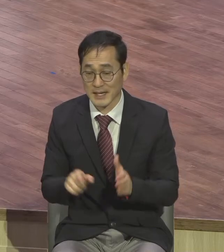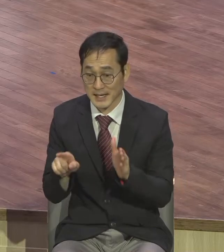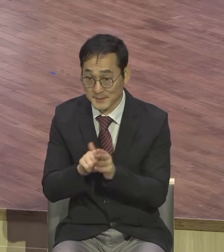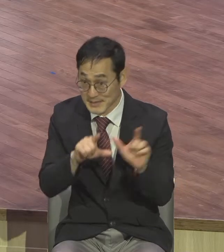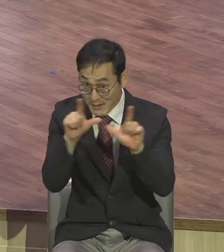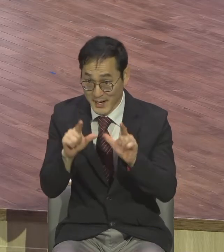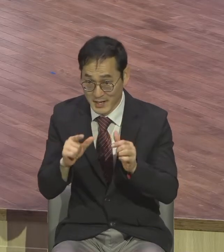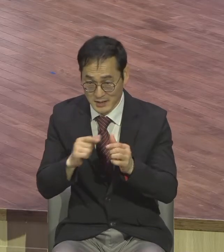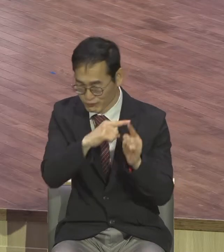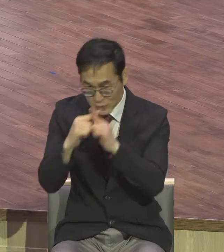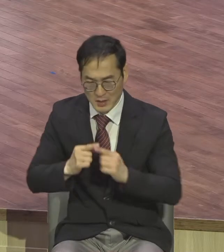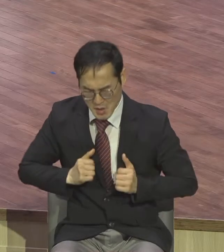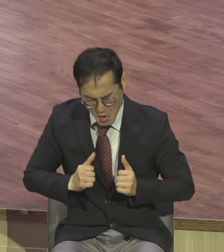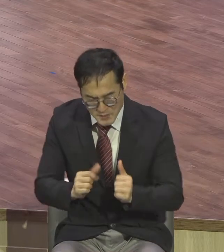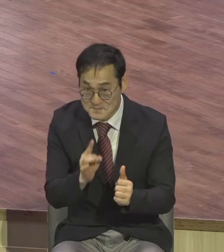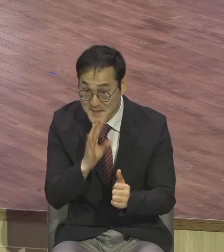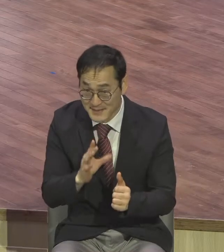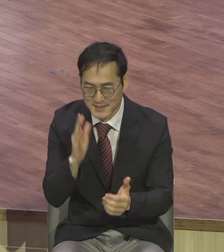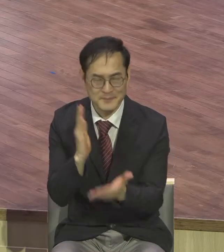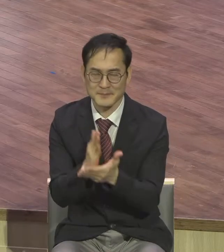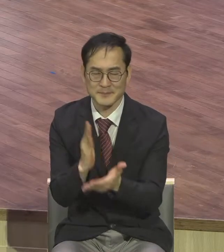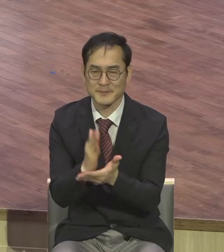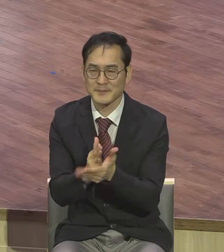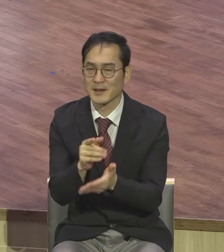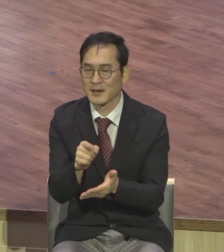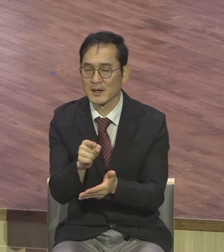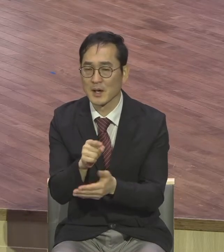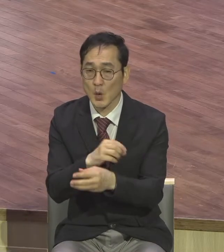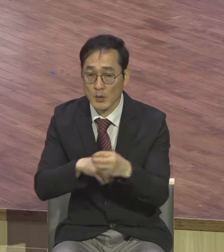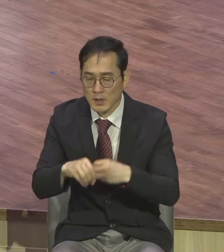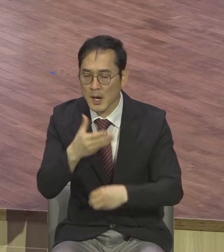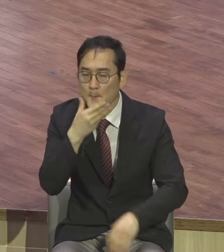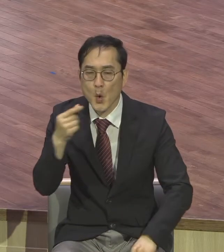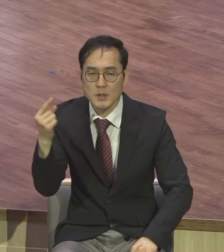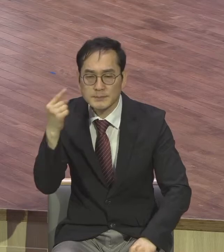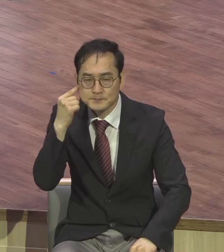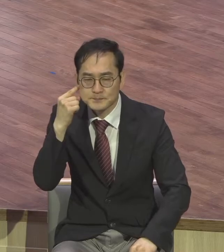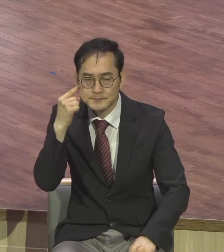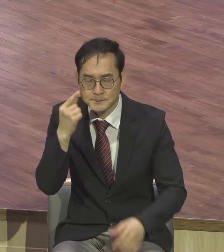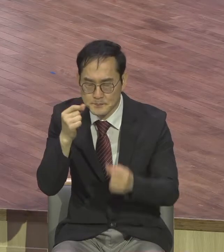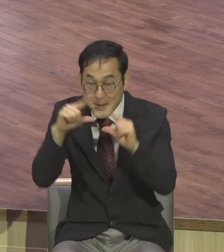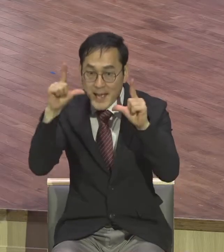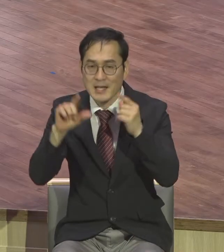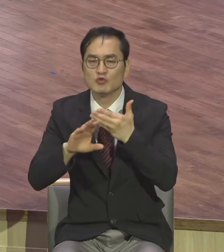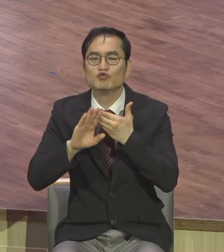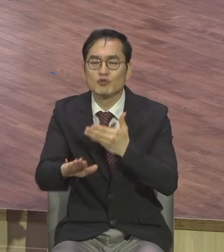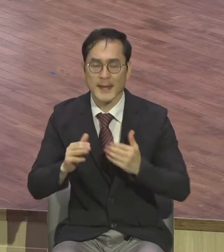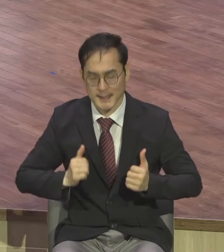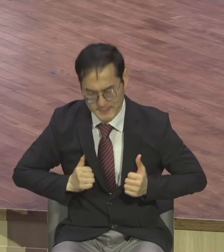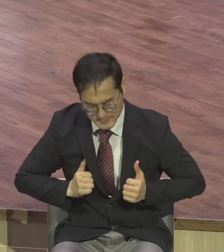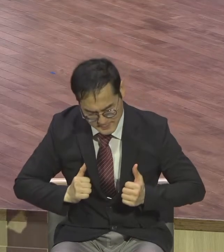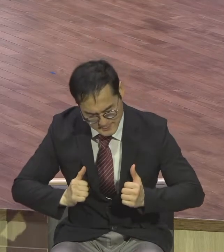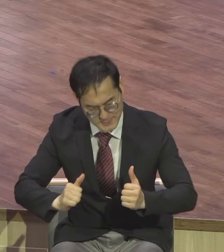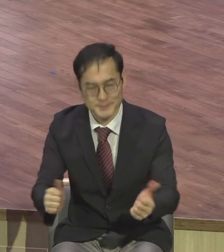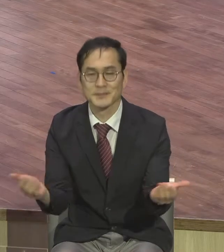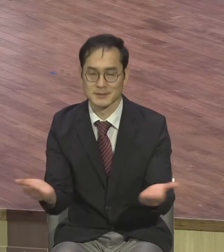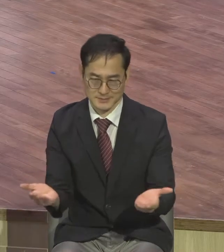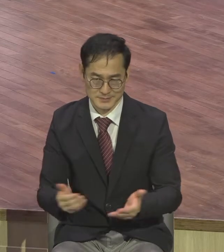하는 게 아니에요 복음의 맛을 보고 난 후입니다 알겠어요 보금을 보금의 맛을